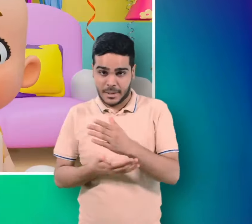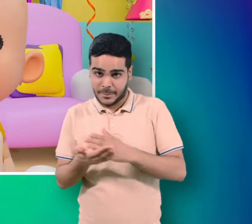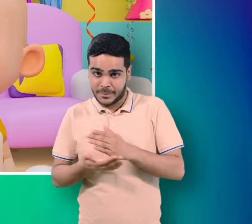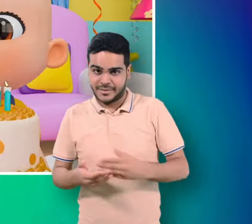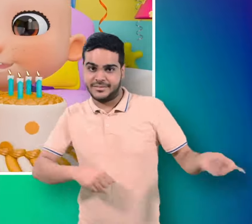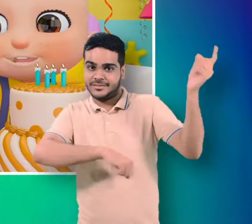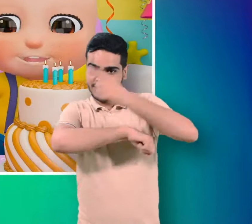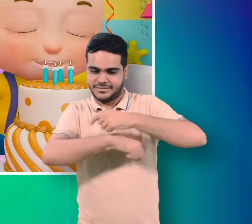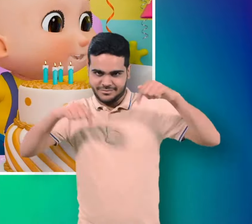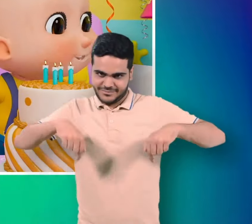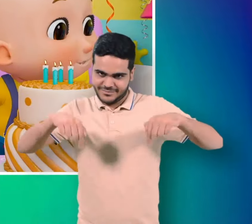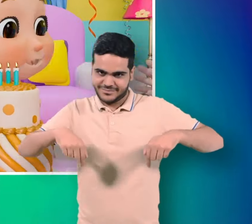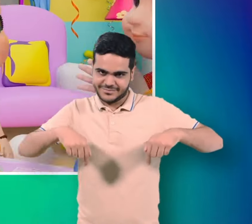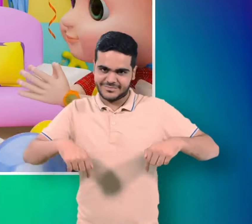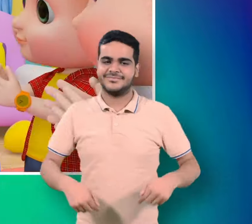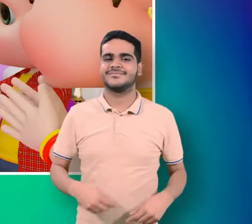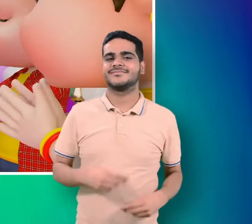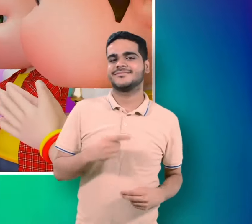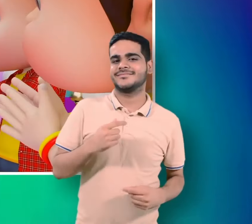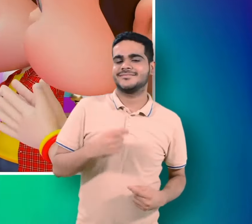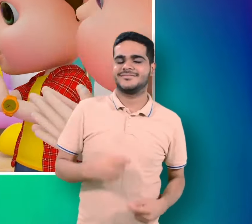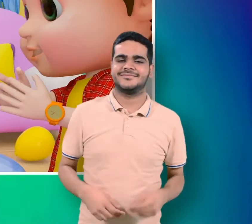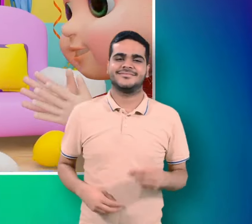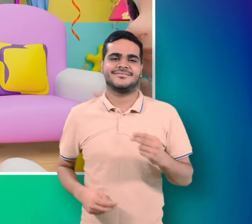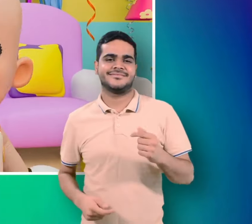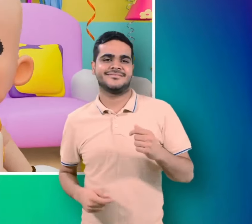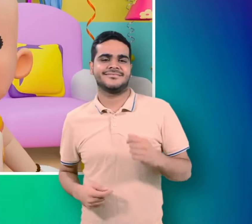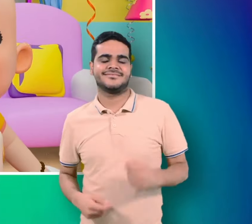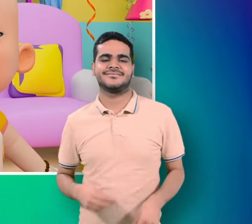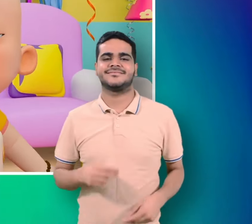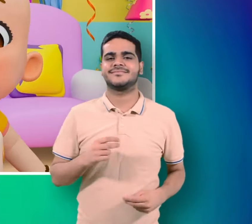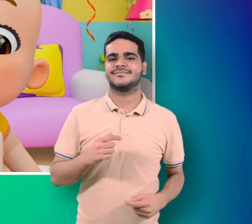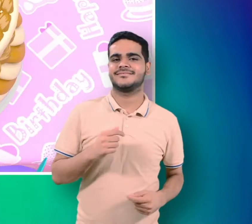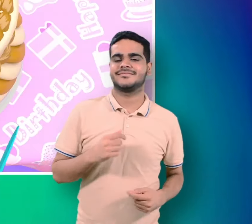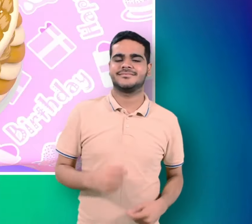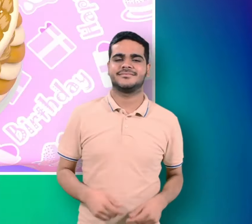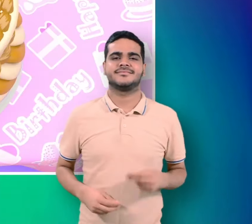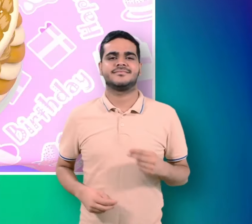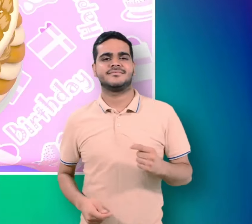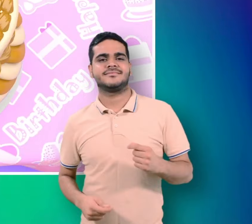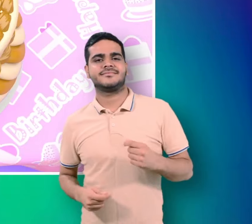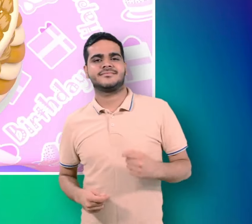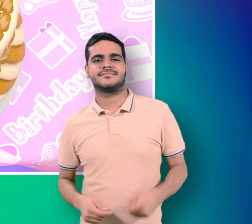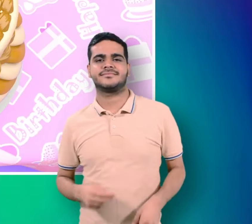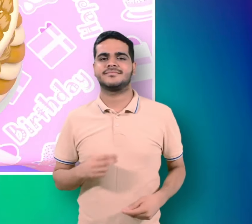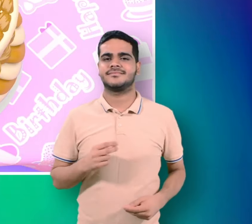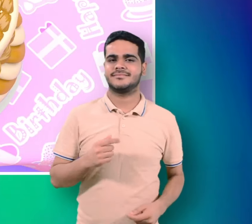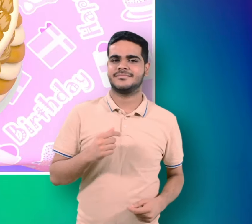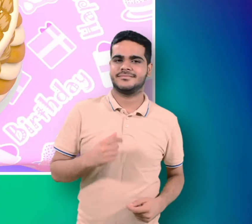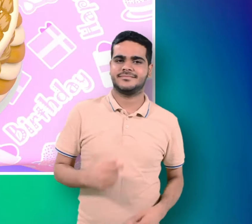बहुत खुश हो मैं मेरा जनब दिवस है आया हाँ मेरा जनब दिवस